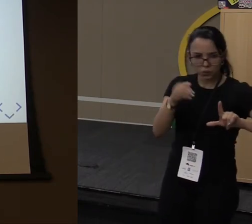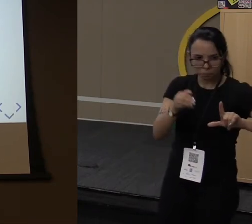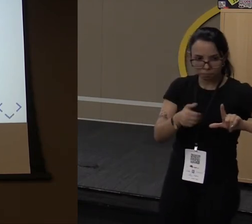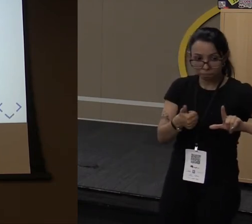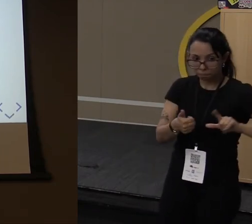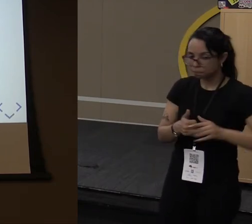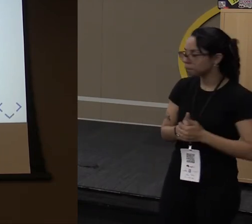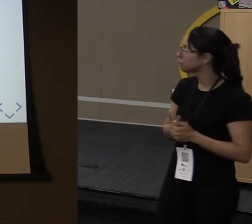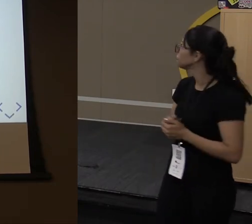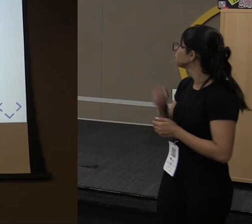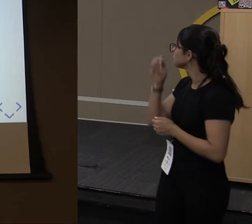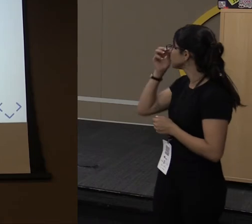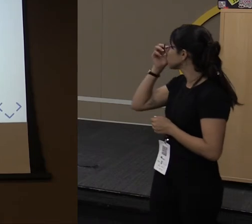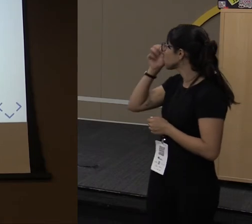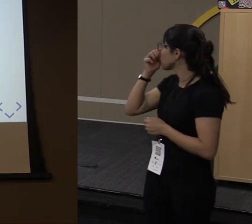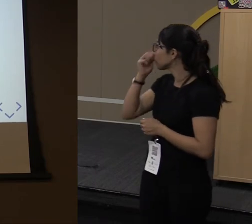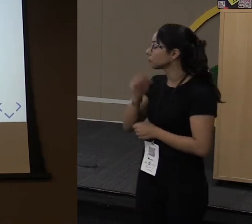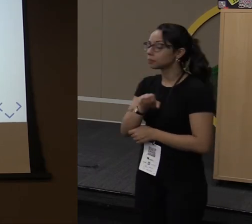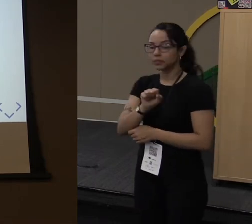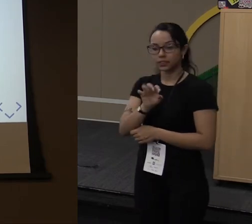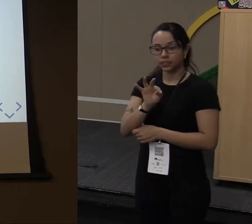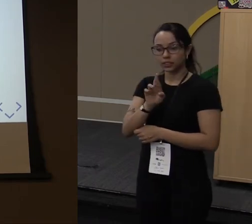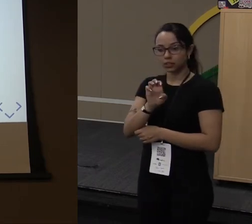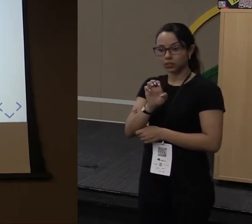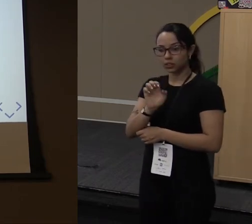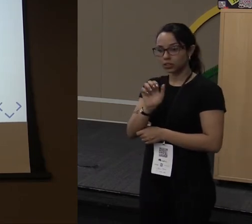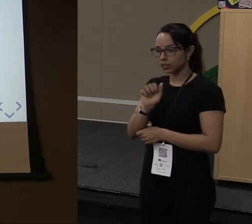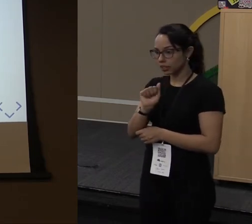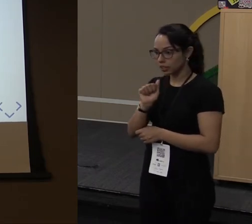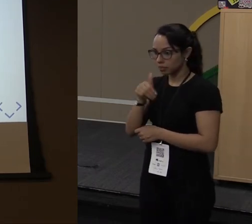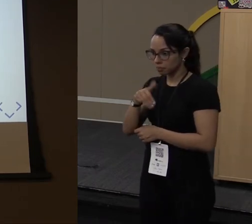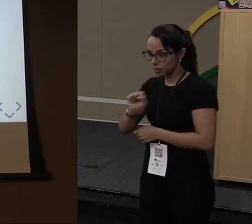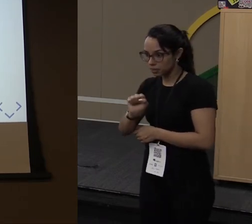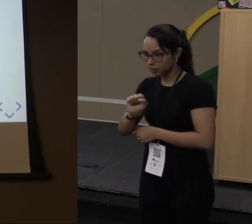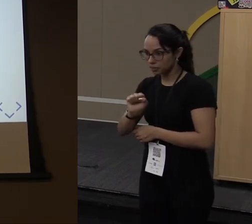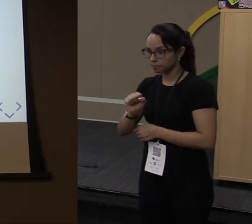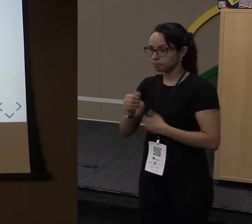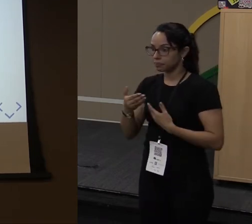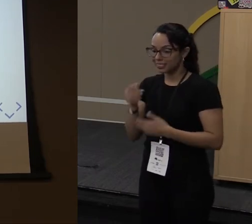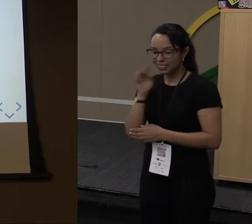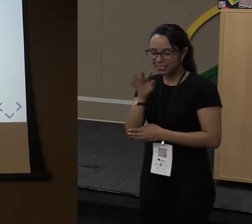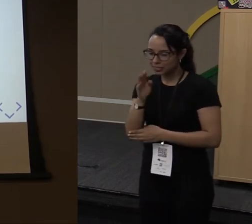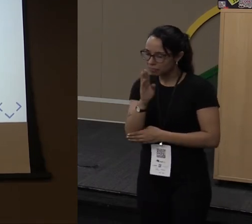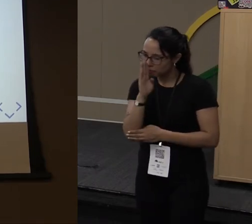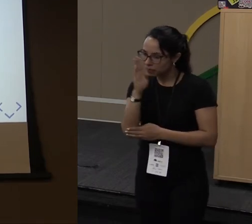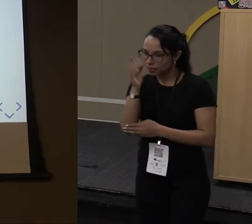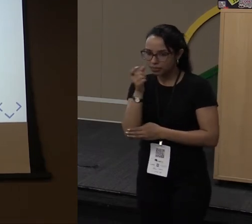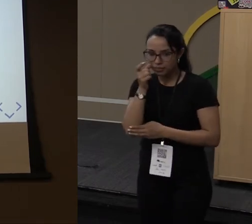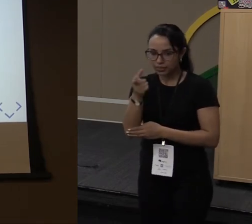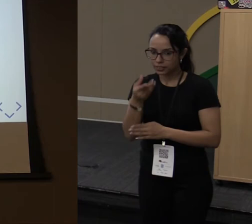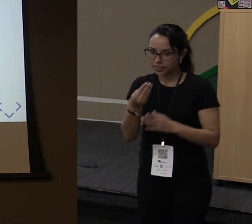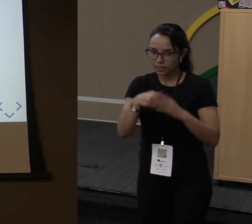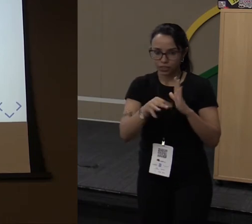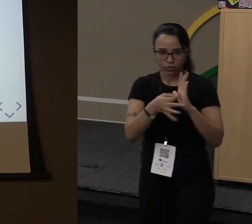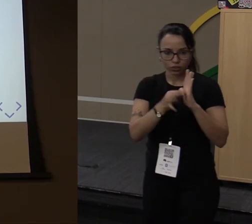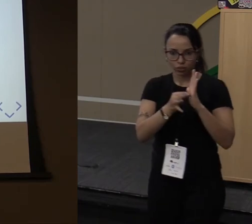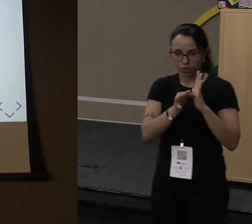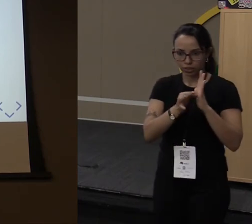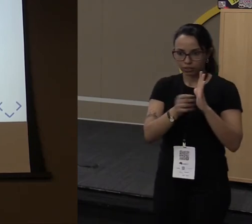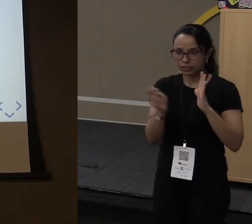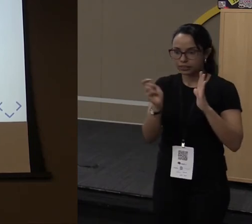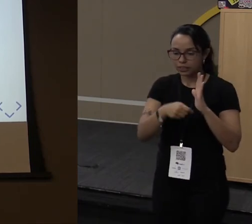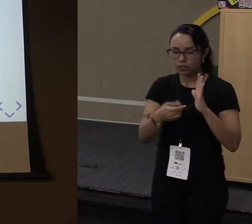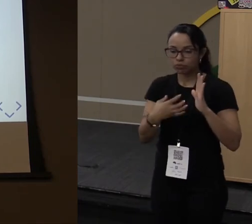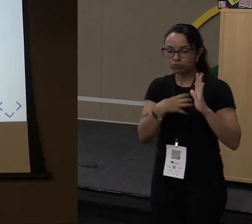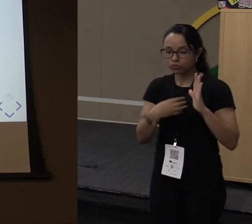E-streams, que é o que eu acho mais interessante dessa evolução do que o funcional trouxe para dentro do Java. Que é uma nova maneira de gente trabalhar com coleções.